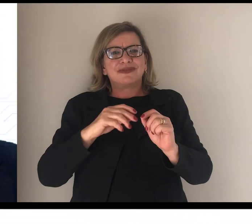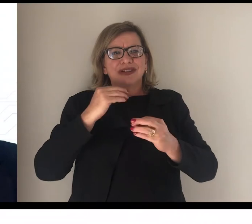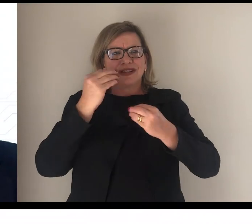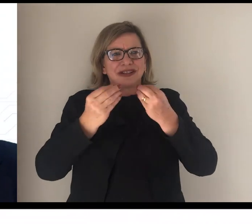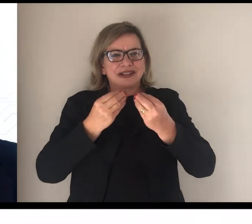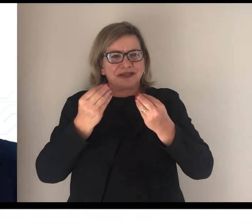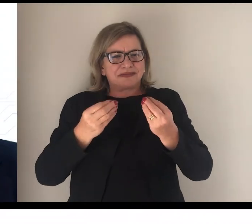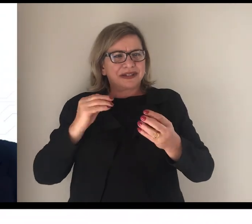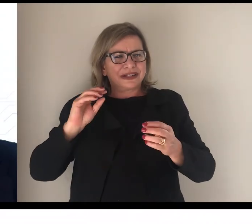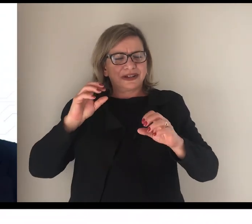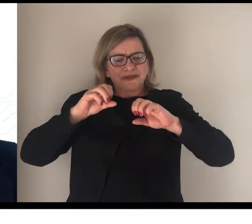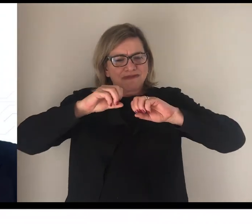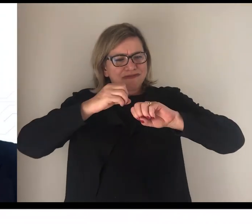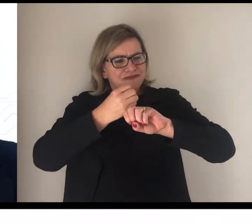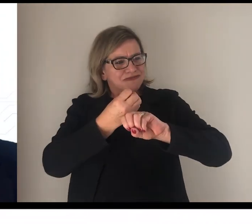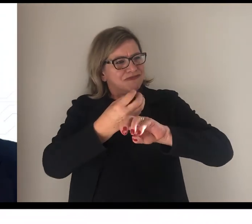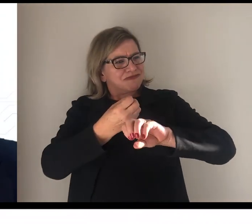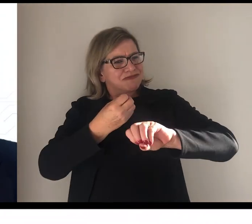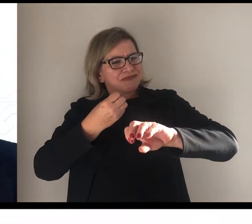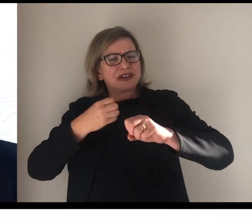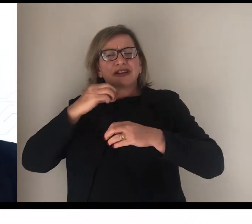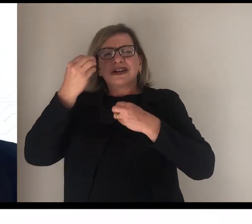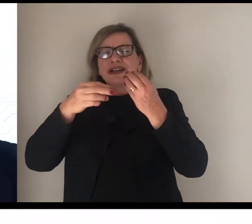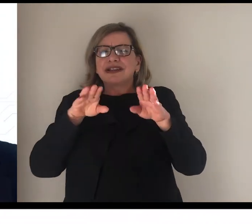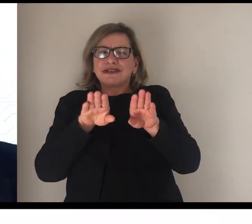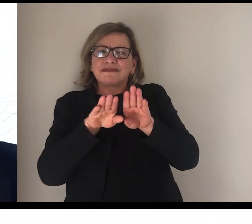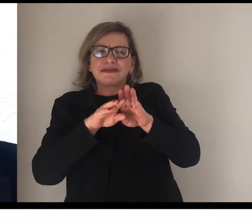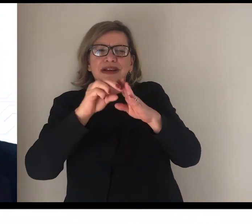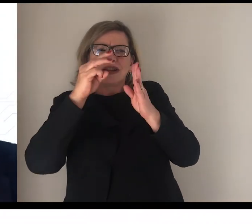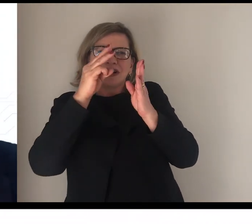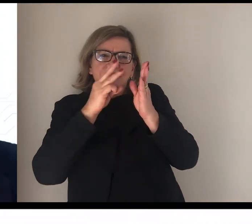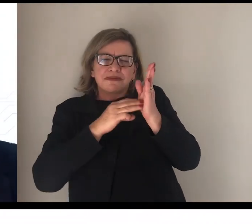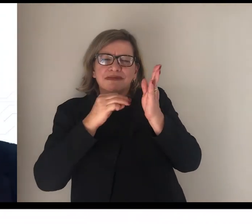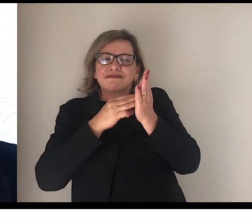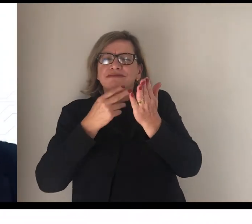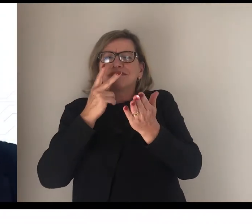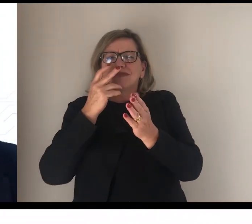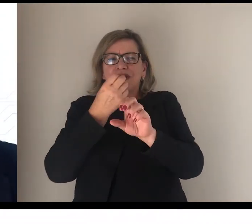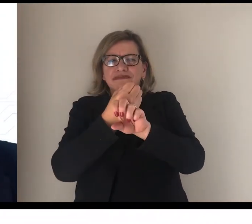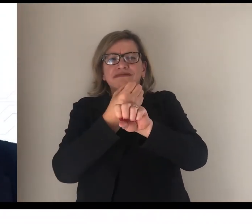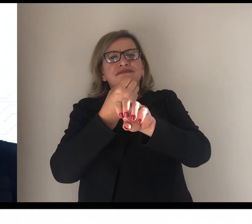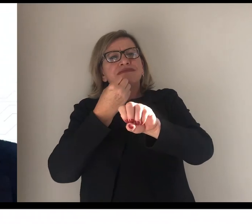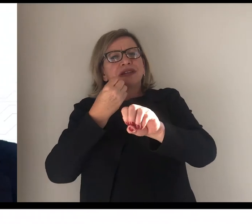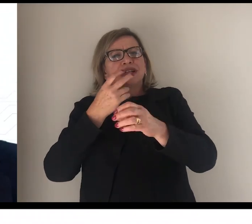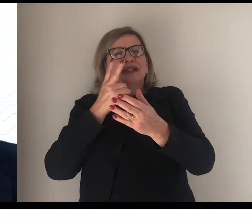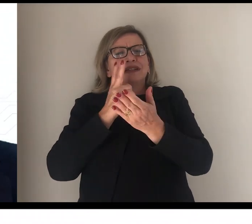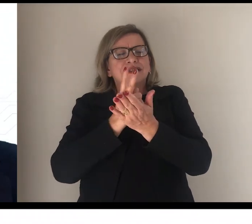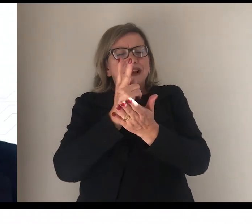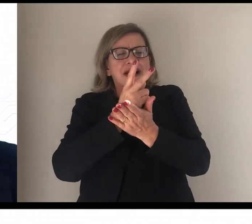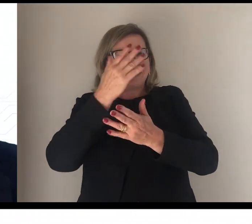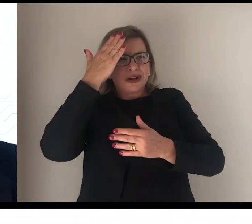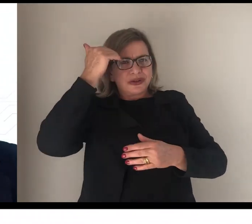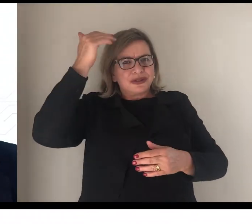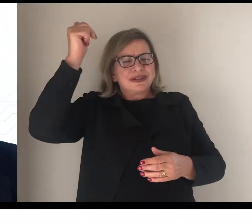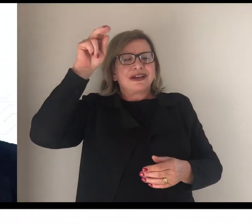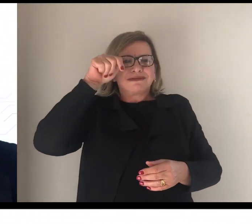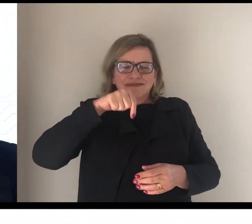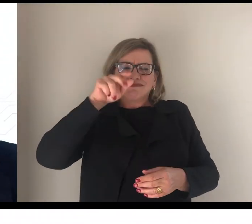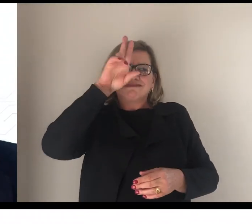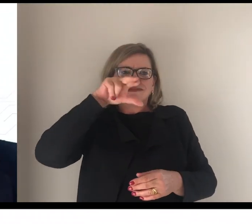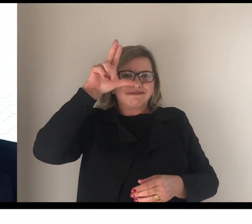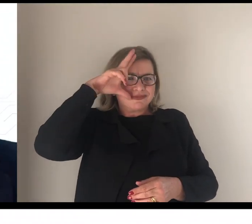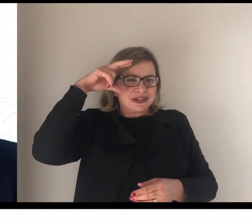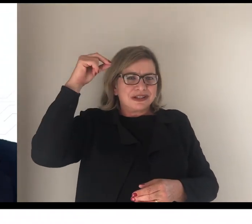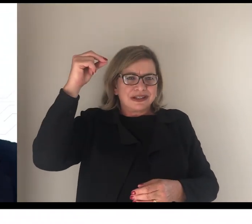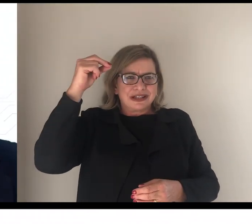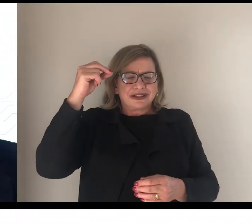recorte de ensino, esse método de ensino, continue sendo um sucesso aqui na Unicentro.